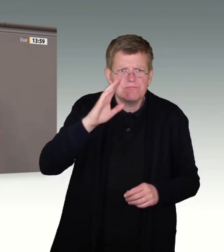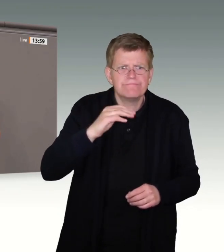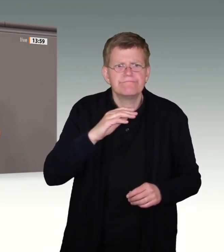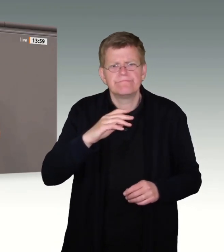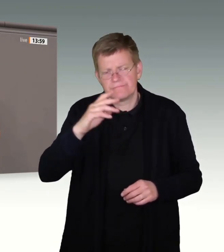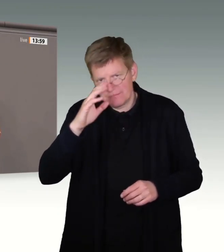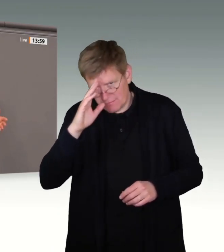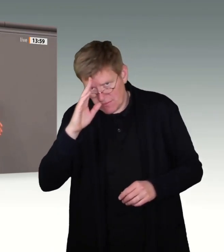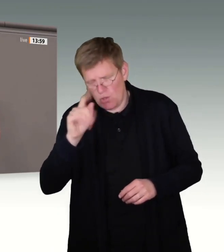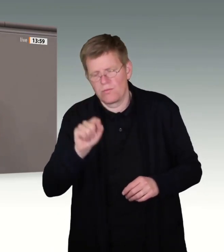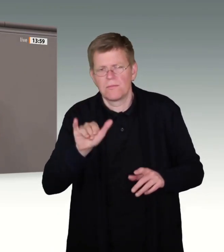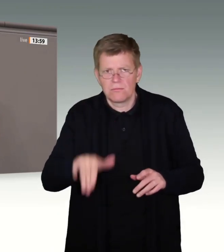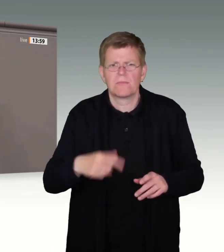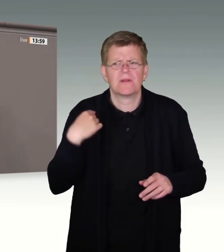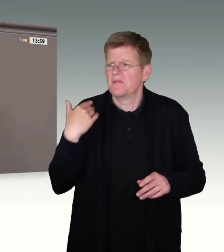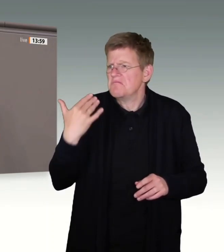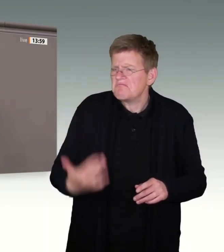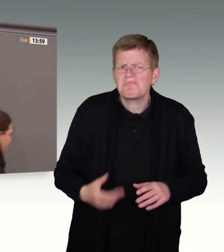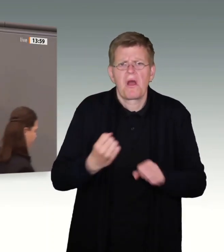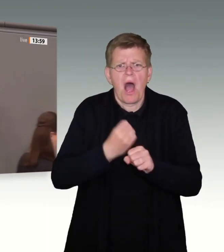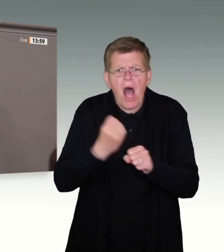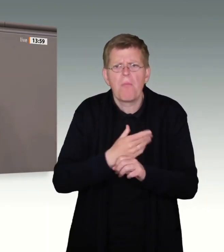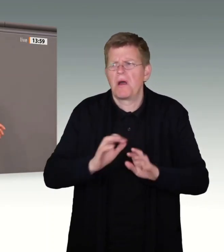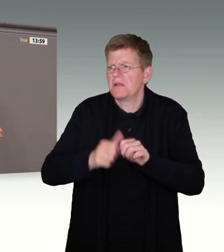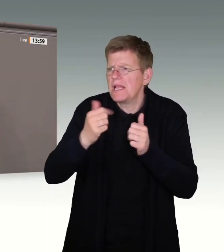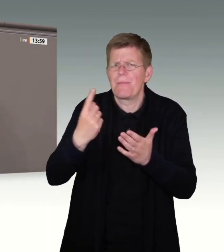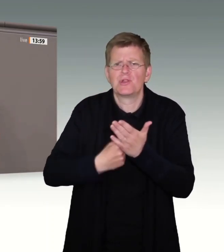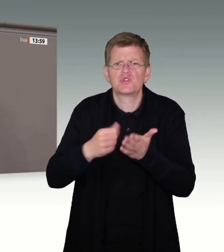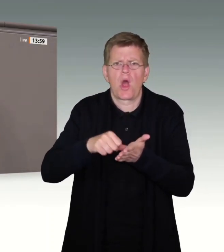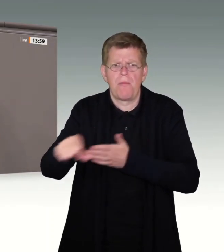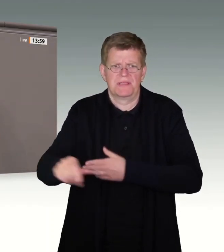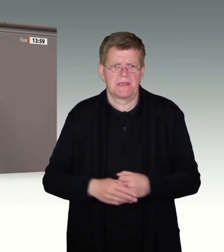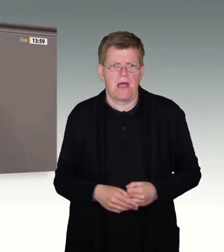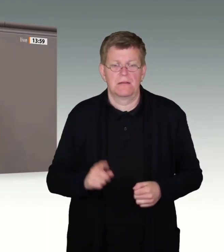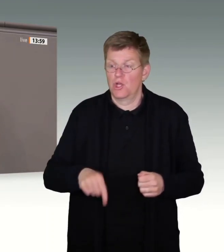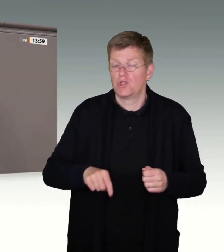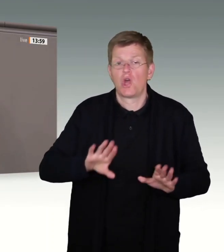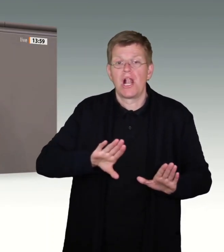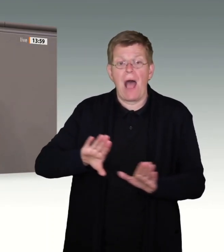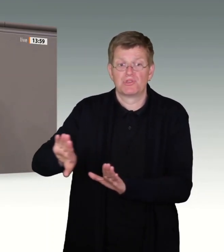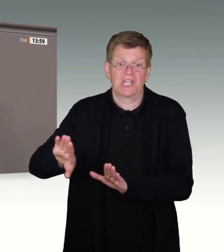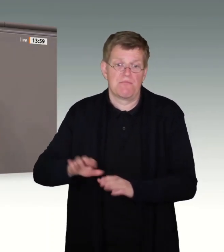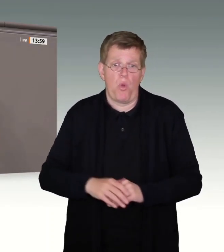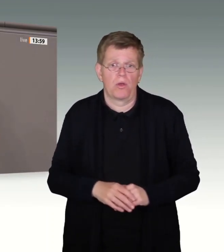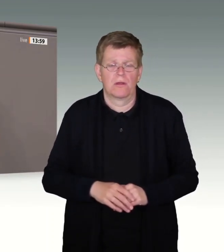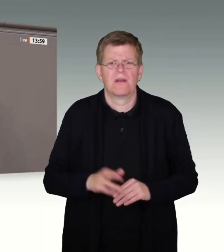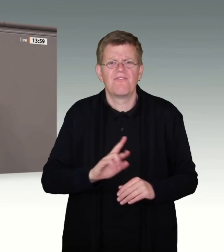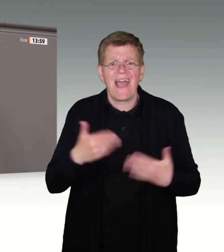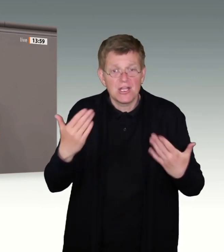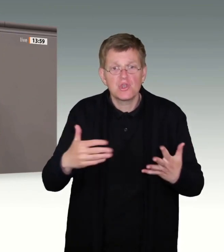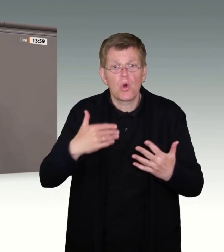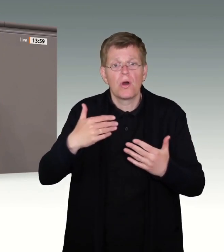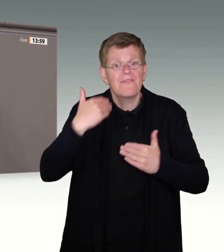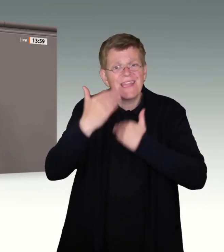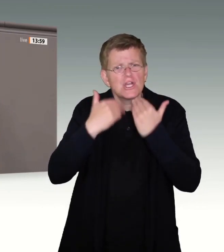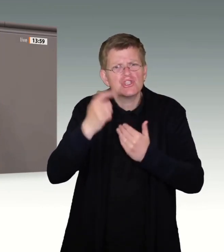gelebt, gearbeitet und Steuern gezahlt hat. Wer sich die Geschichten der Abgeschobenen anhört, wird nicht länger für Hass und